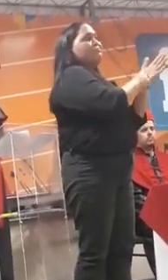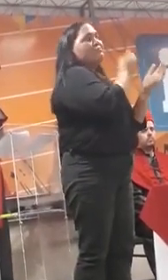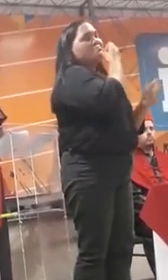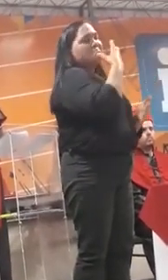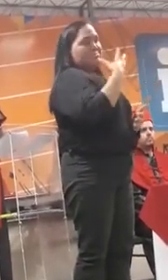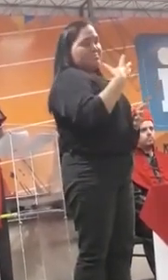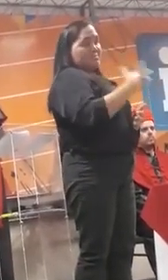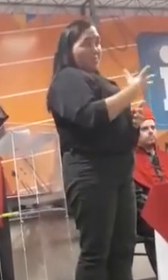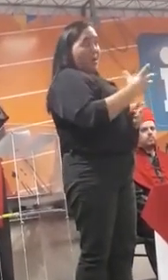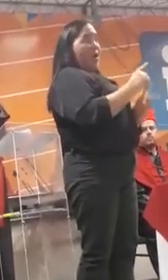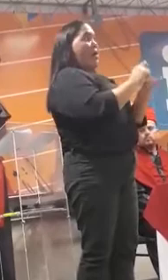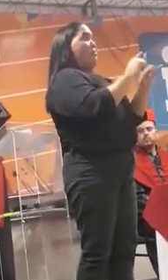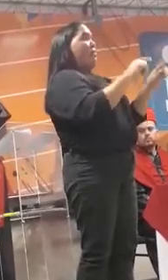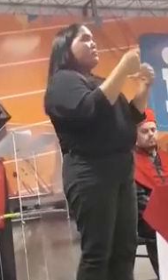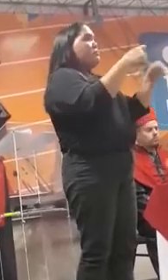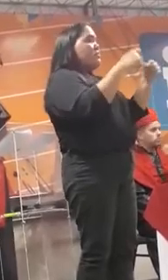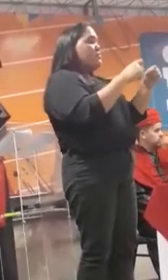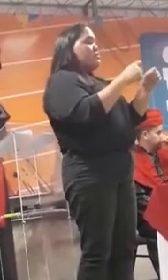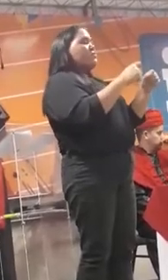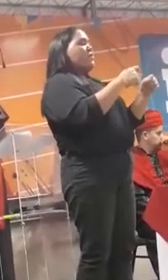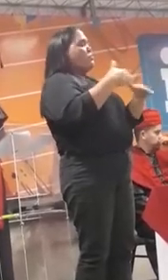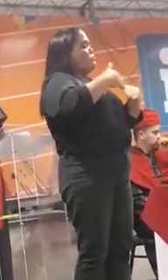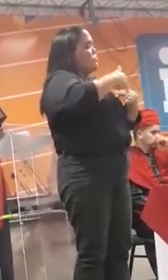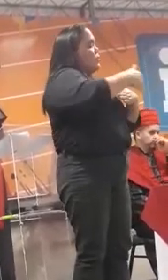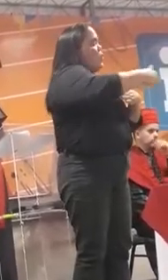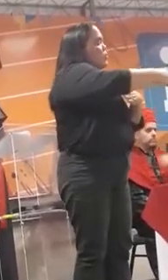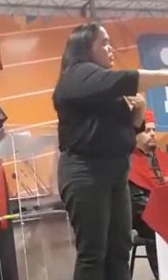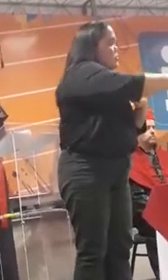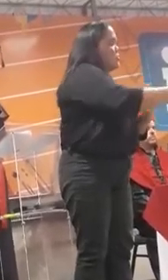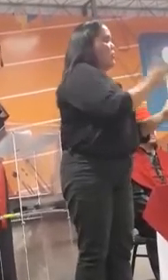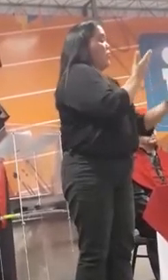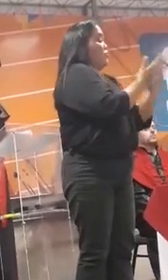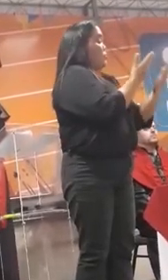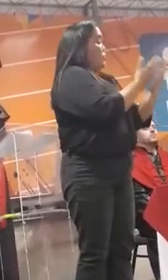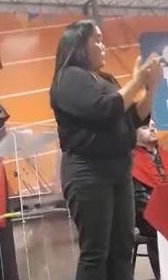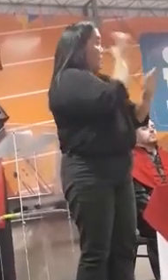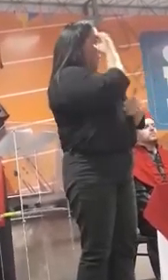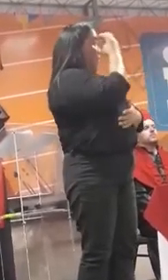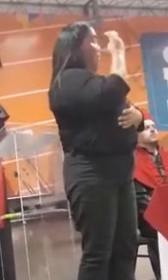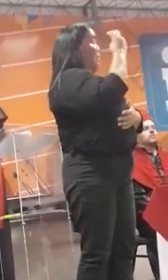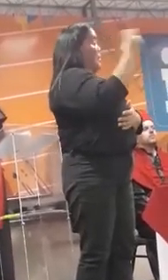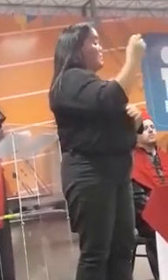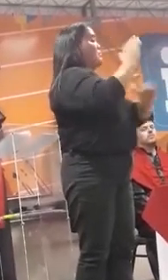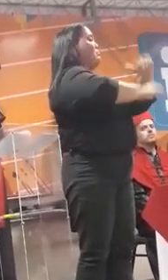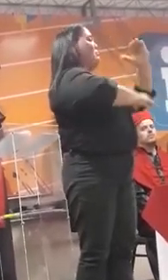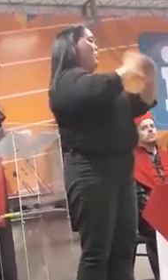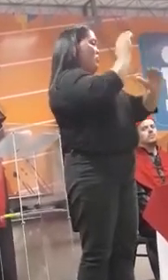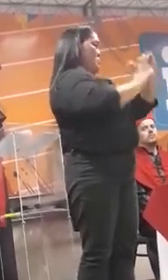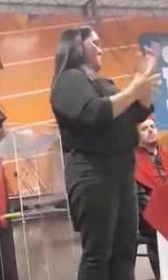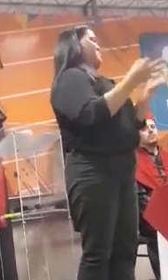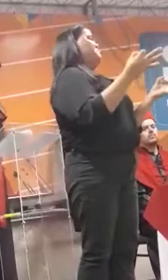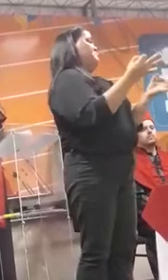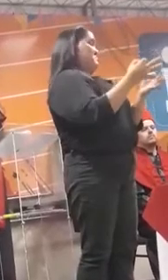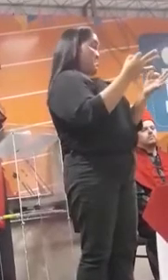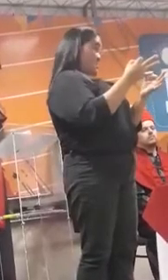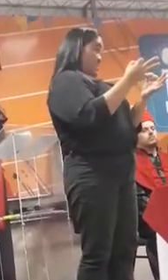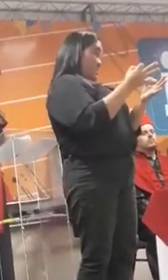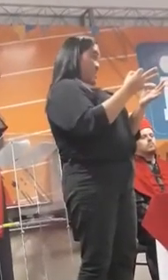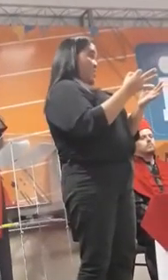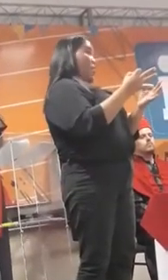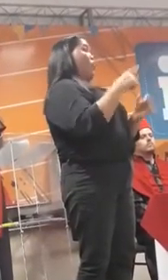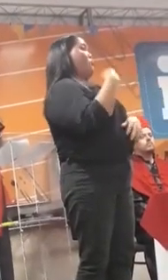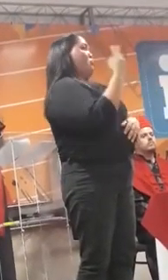capacitando para sermos profissionais de excelência, formados em escola pública, como todos os direitos e